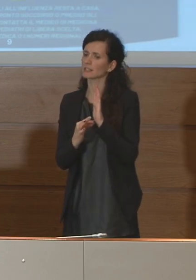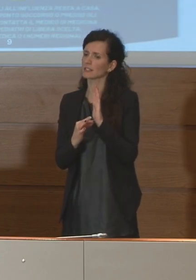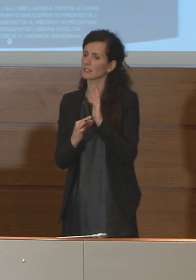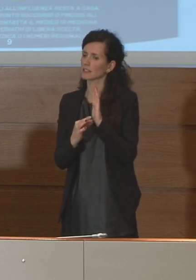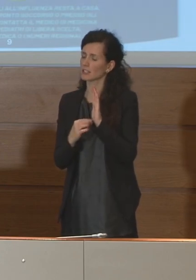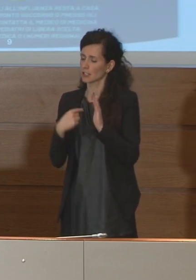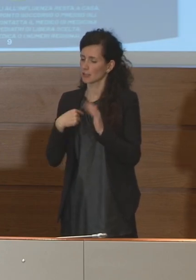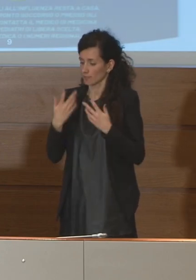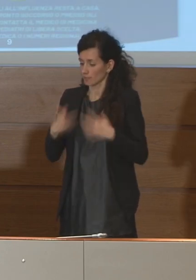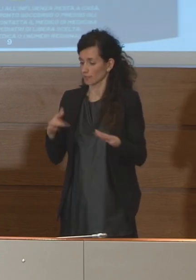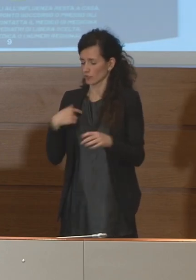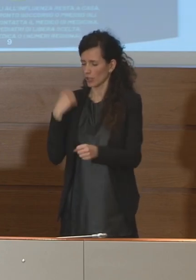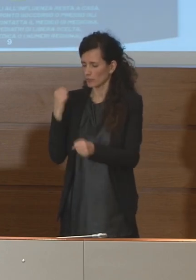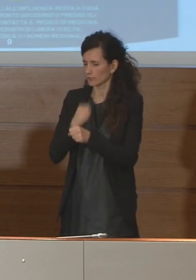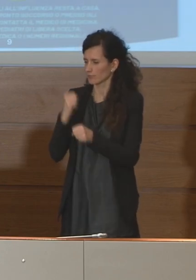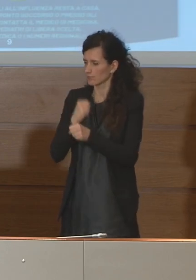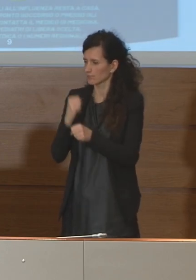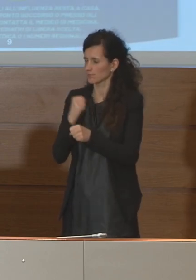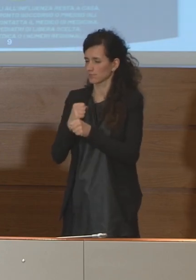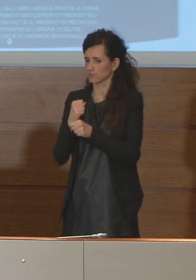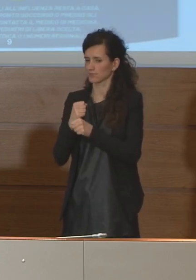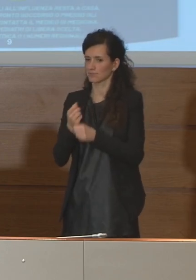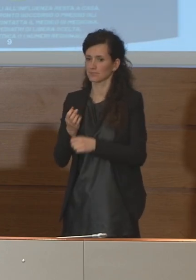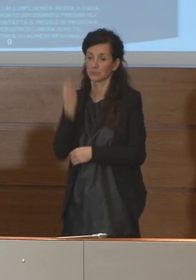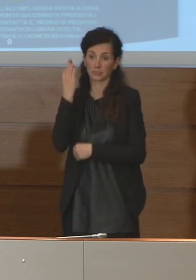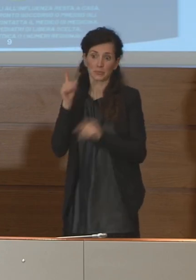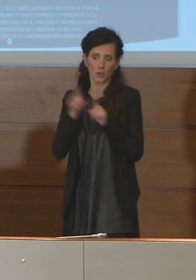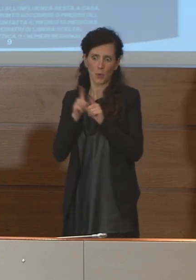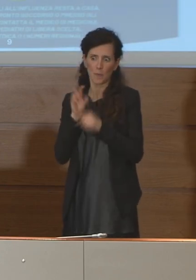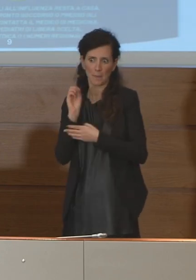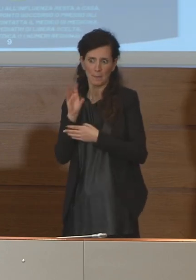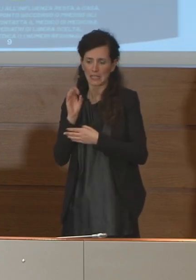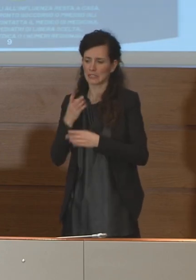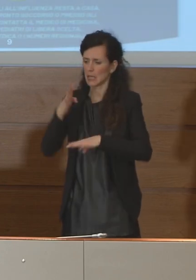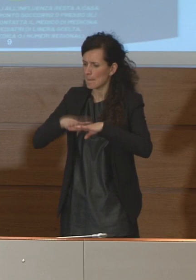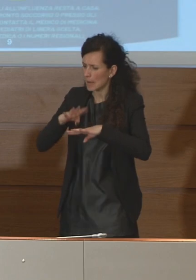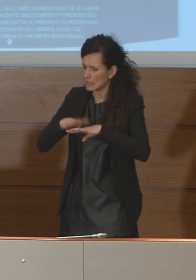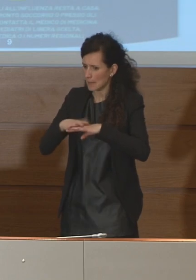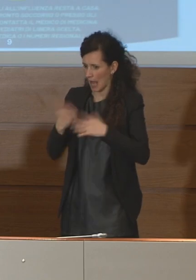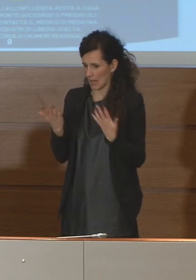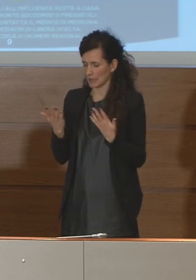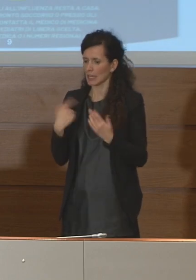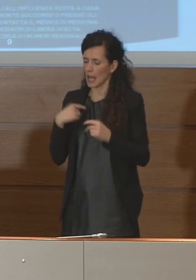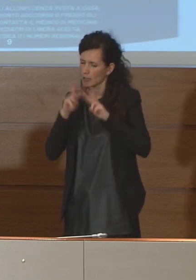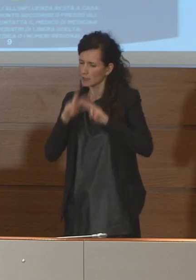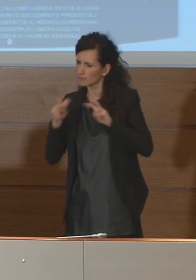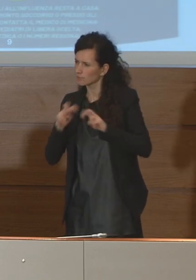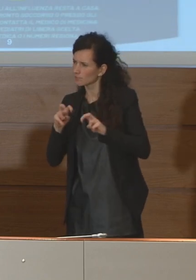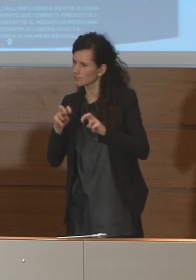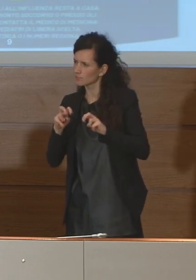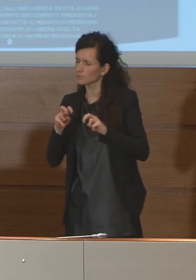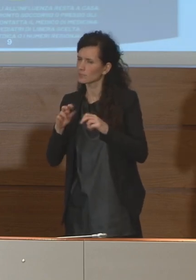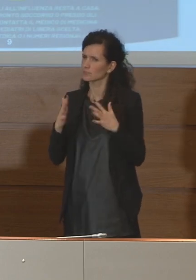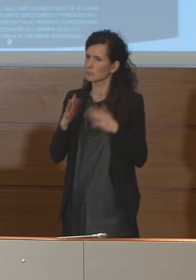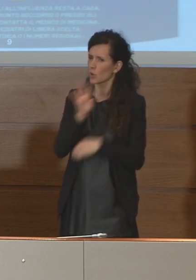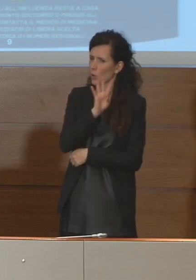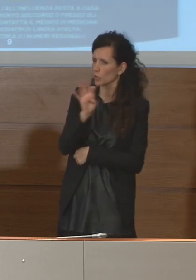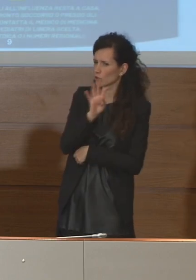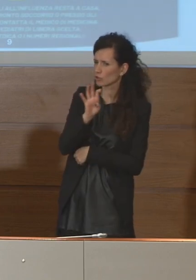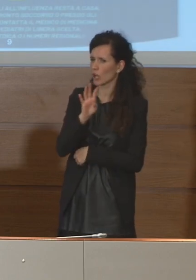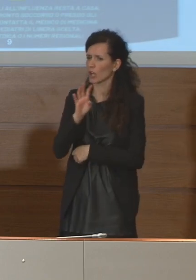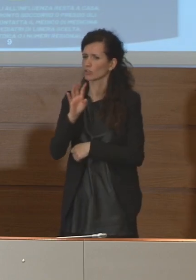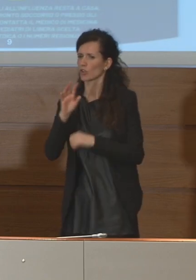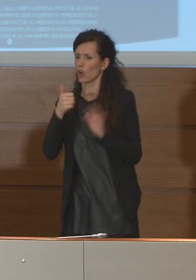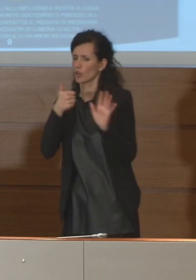quasi da maestrina diciamo a matematica stiamo notando che c'è un aumento ogni giorno di almeno 500, dalle 400 alle 600